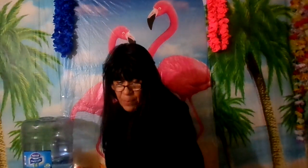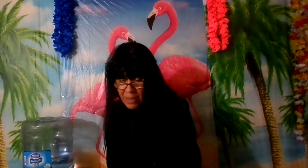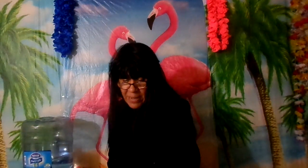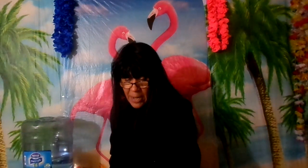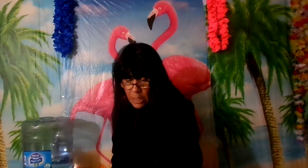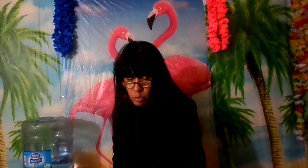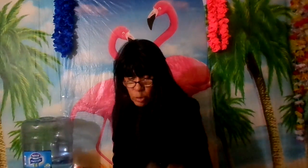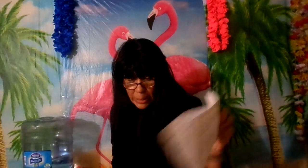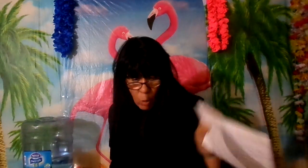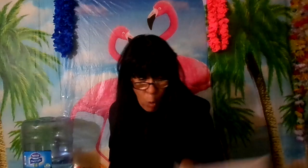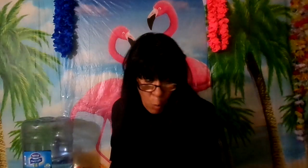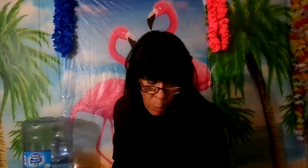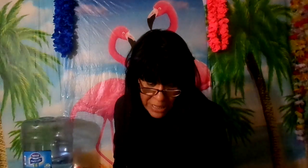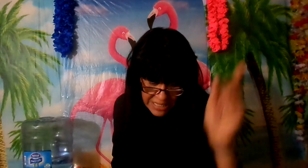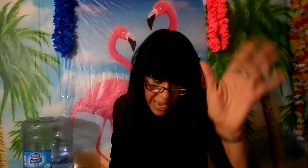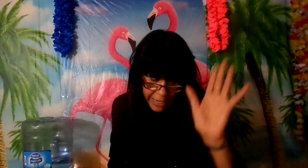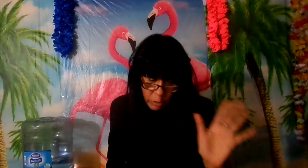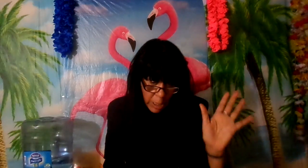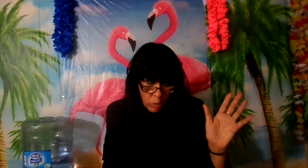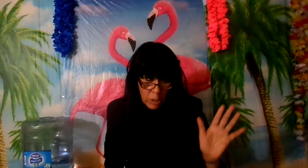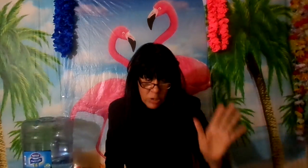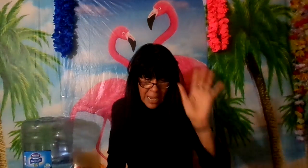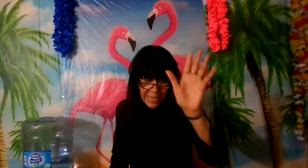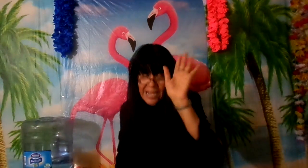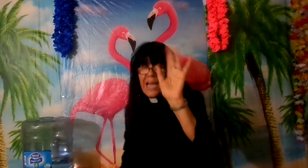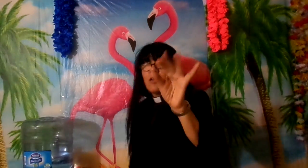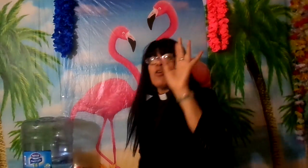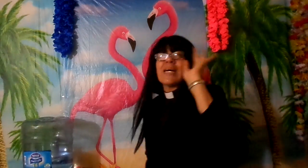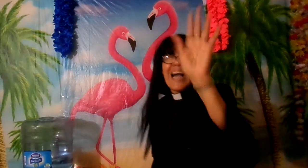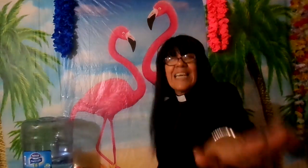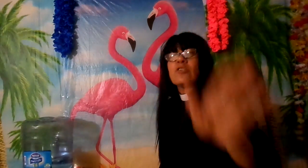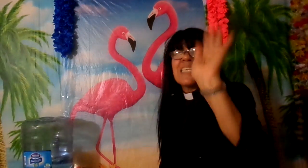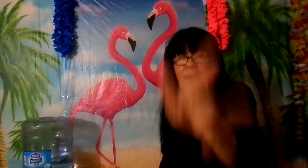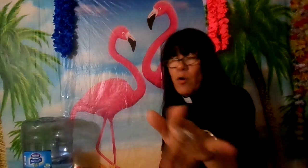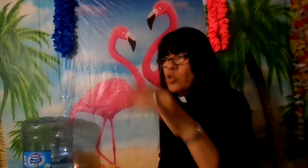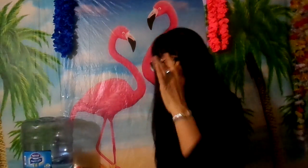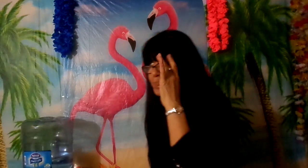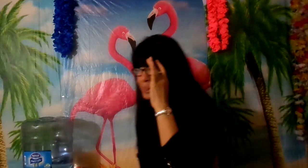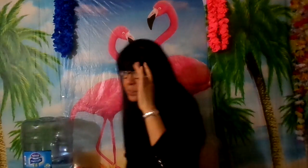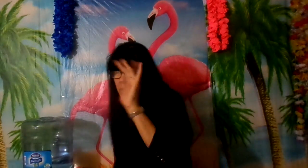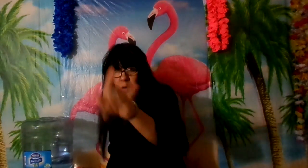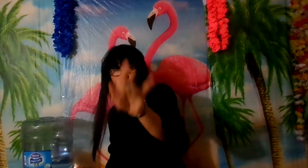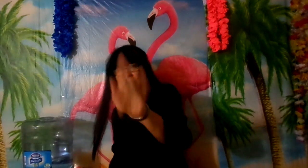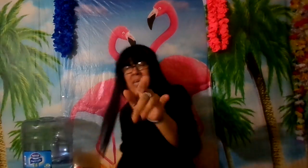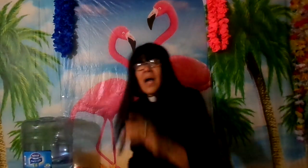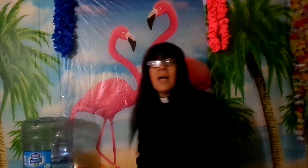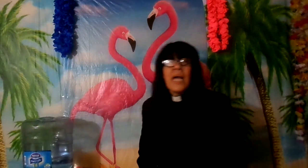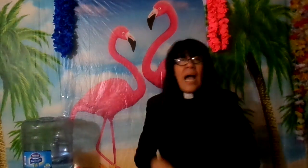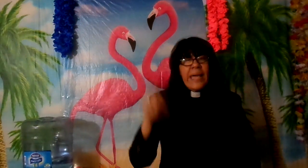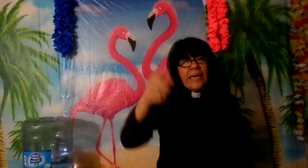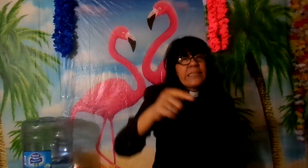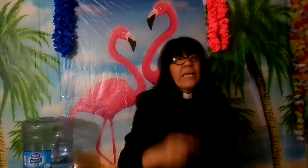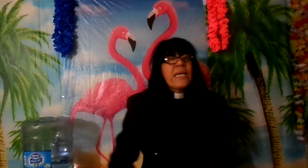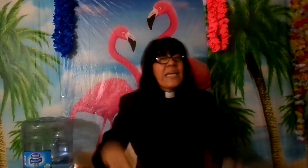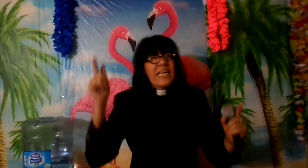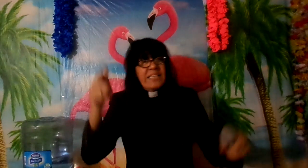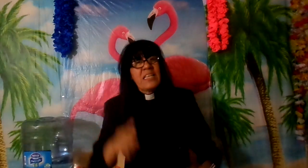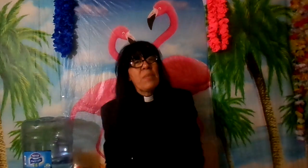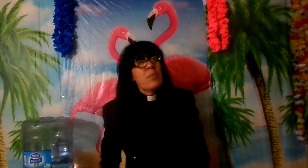Biblias un mensaje que yo tengo de los ángeles caídos y demonios hoy día hay gente que le tiene mismo